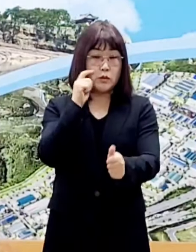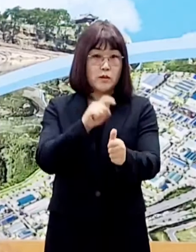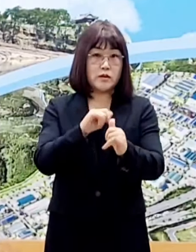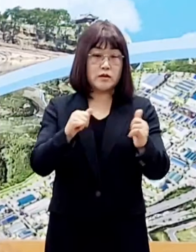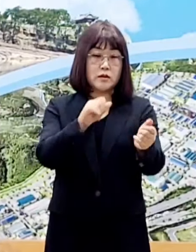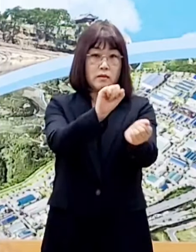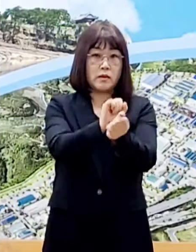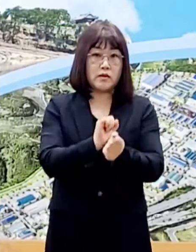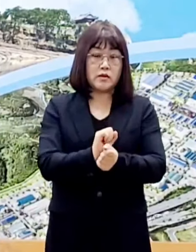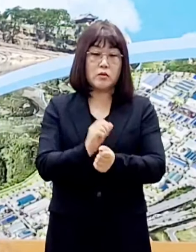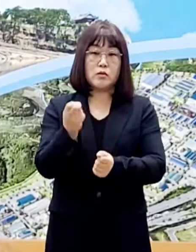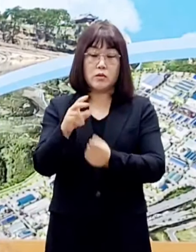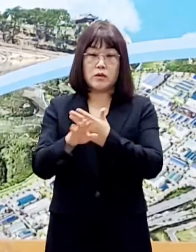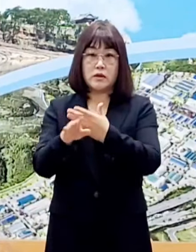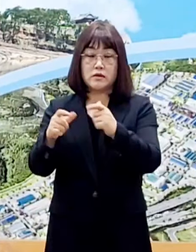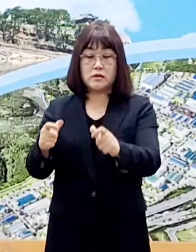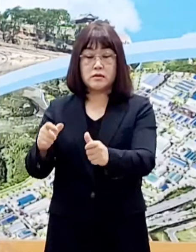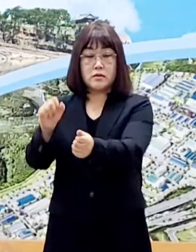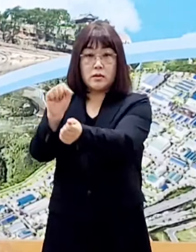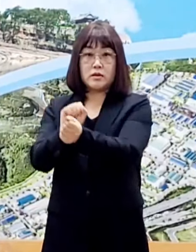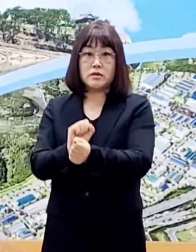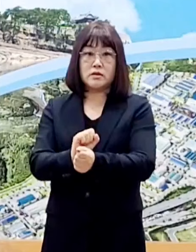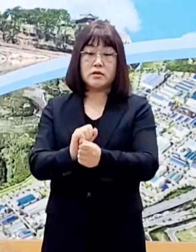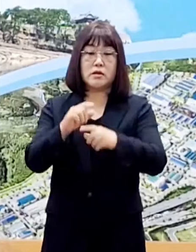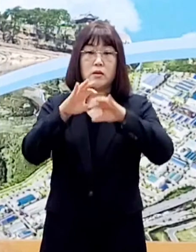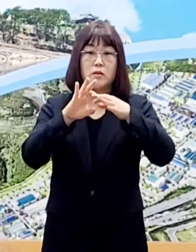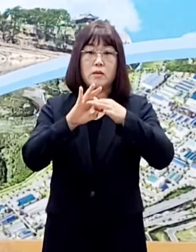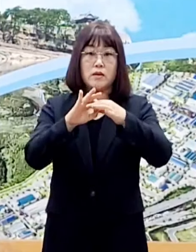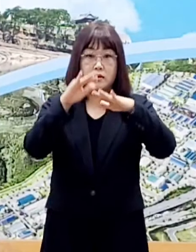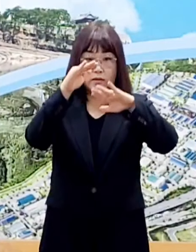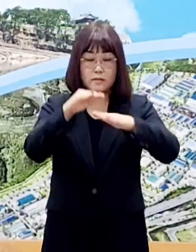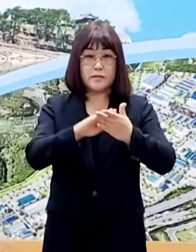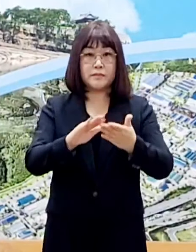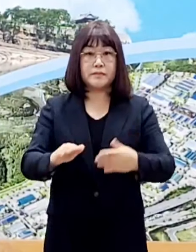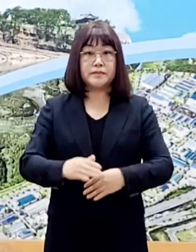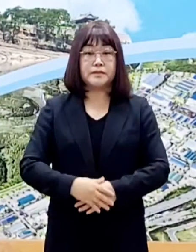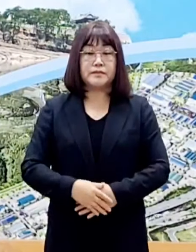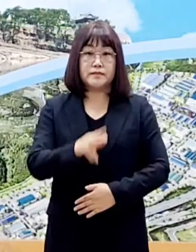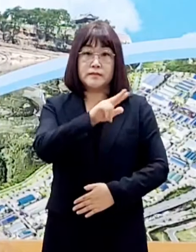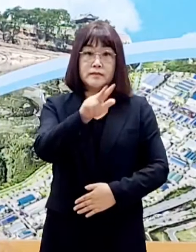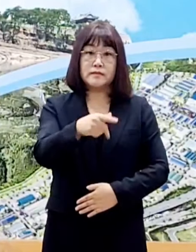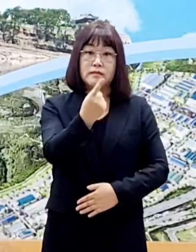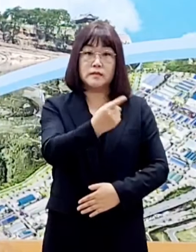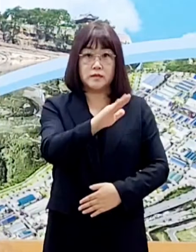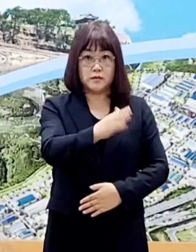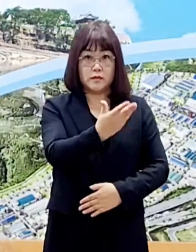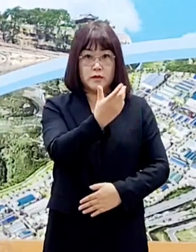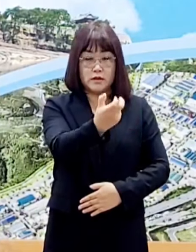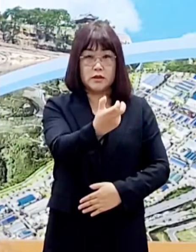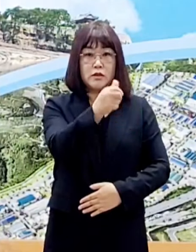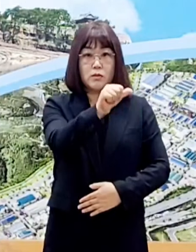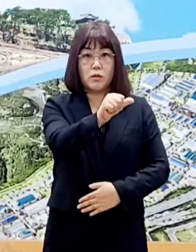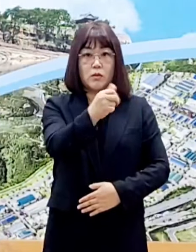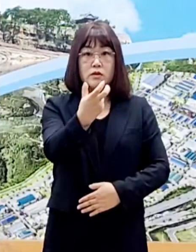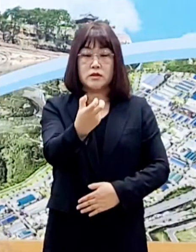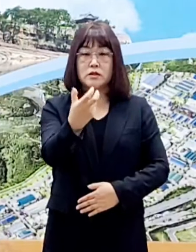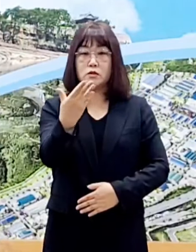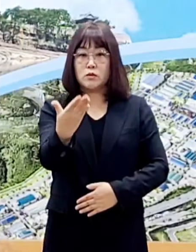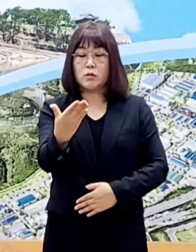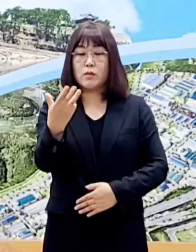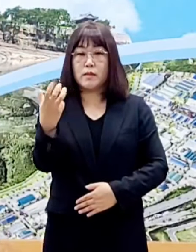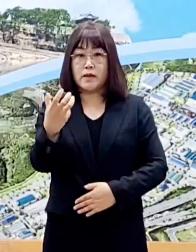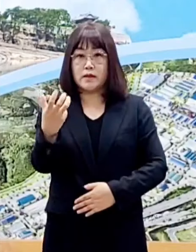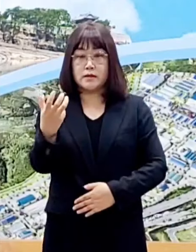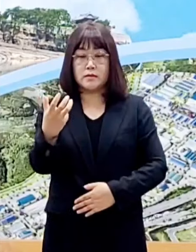타지역 확진자의 접촉자 관련 검사 진행 과정입니다. 진주 1975번, 79번,